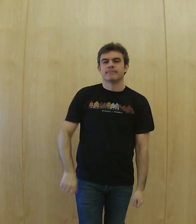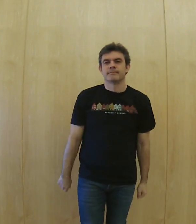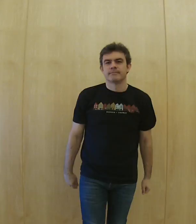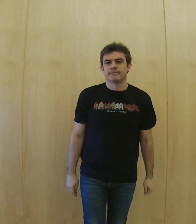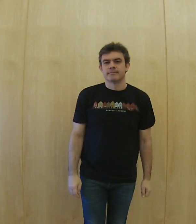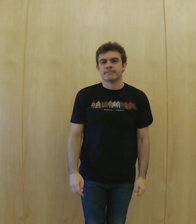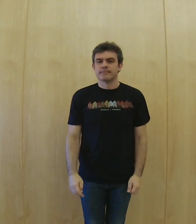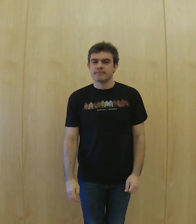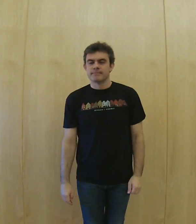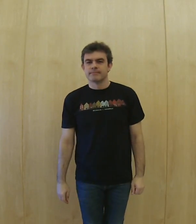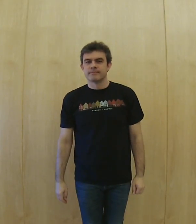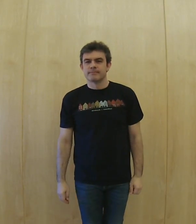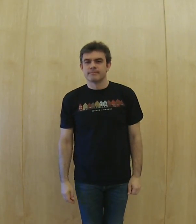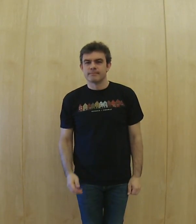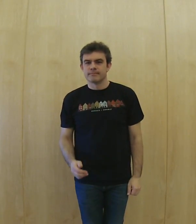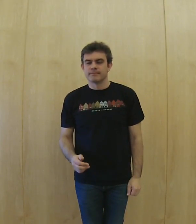asesino, asesino asesino